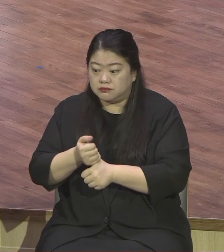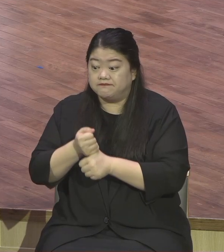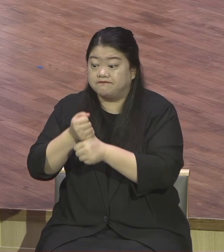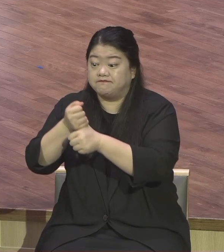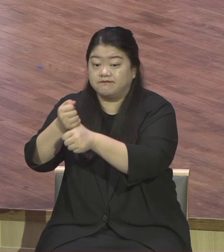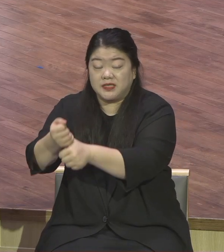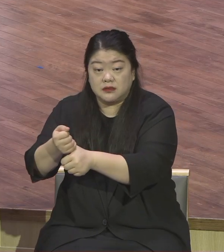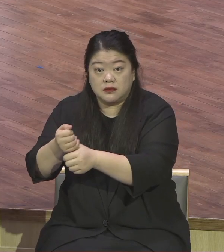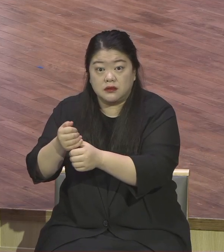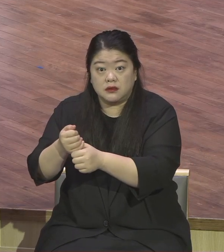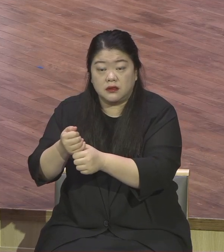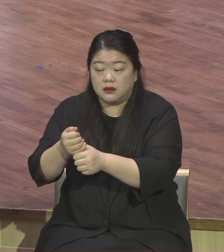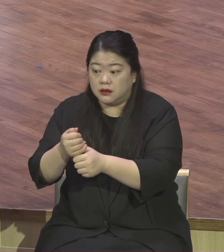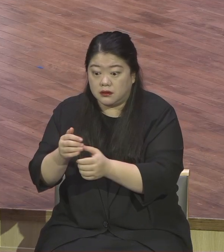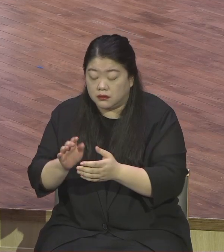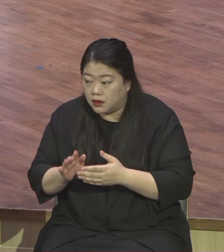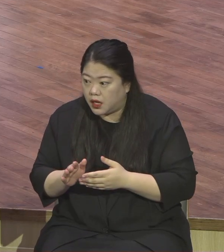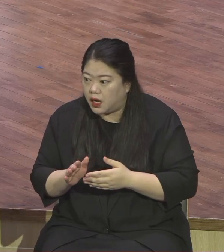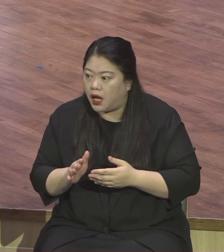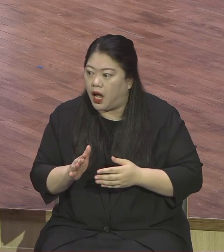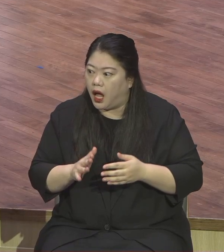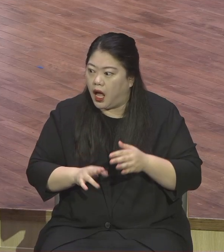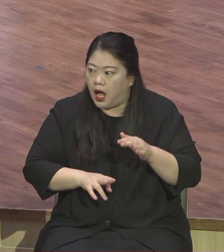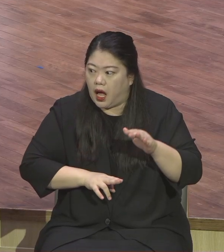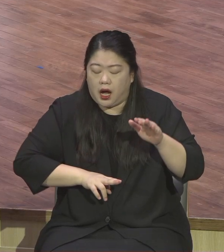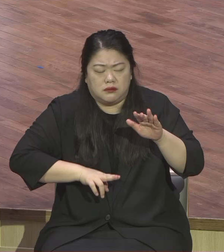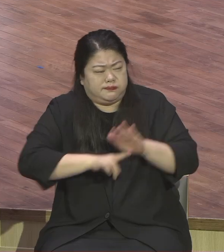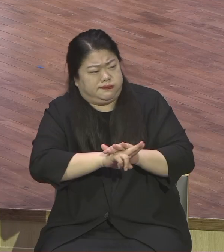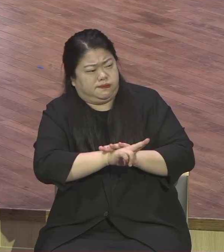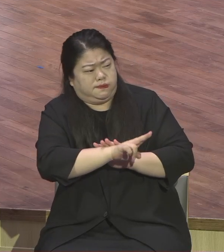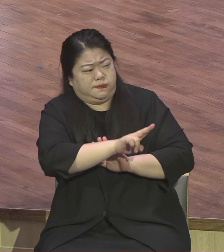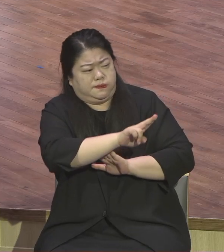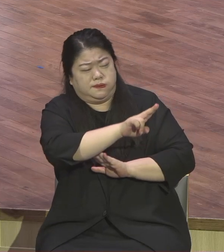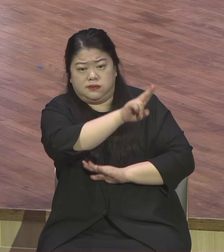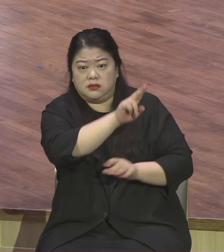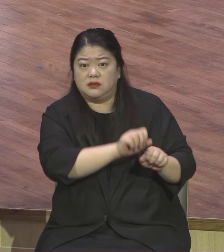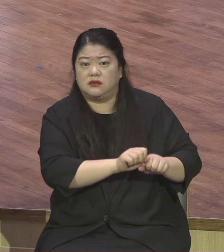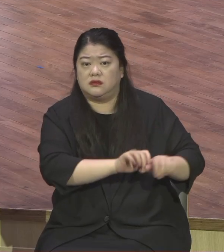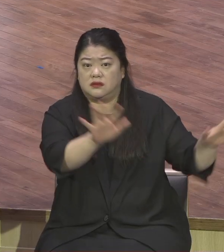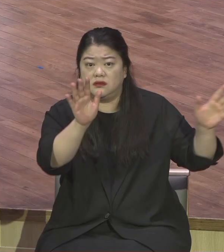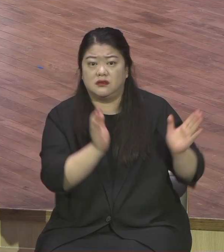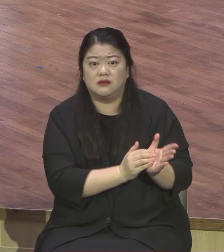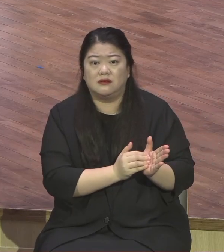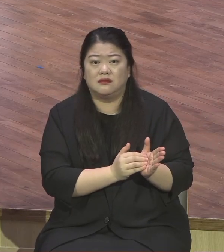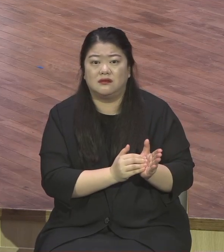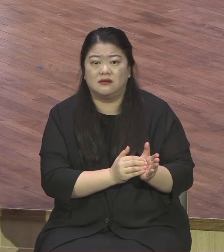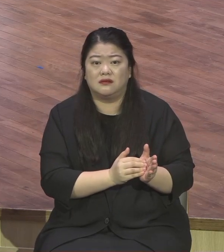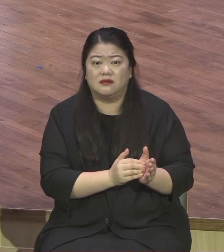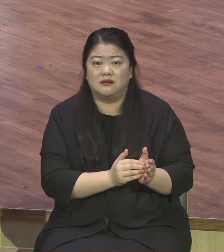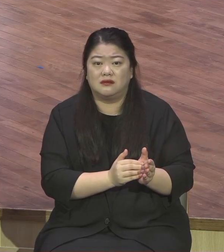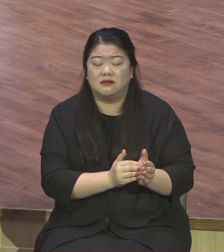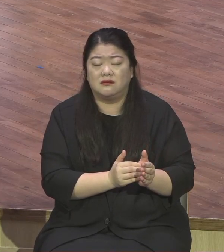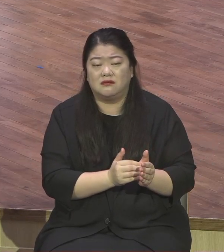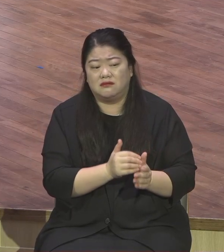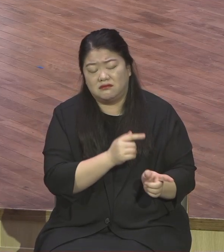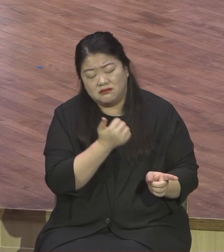식으로 그로만 날 살려라 다 그렇게 도망을 다 갔습니다. 그런데 그나마